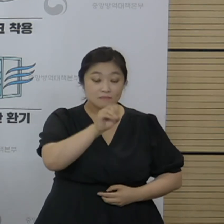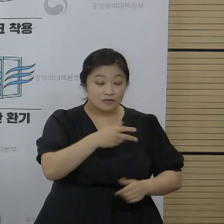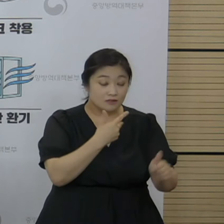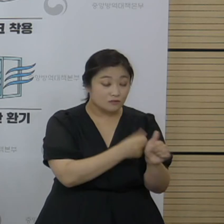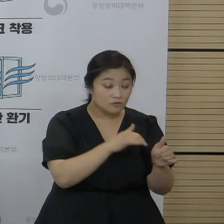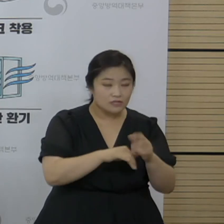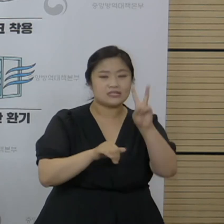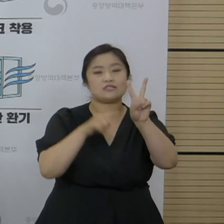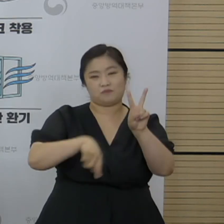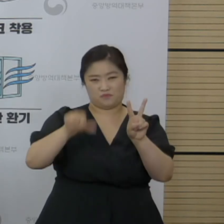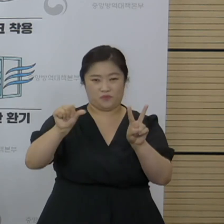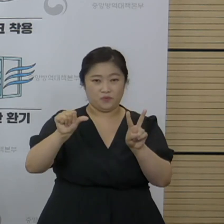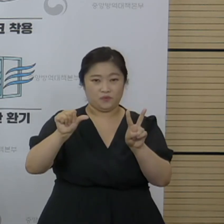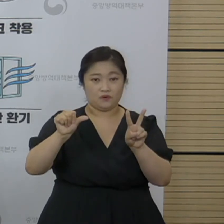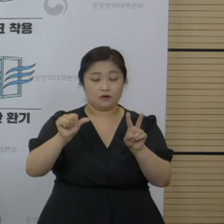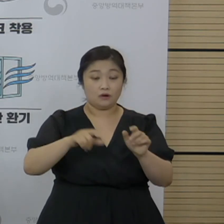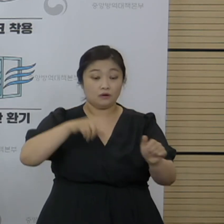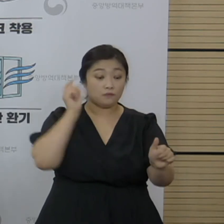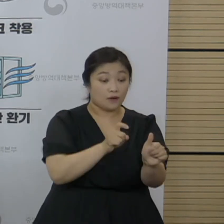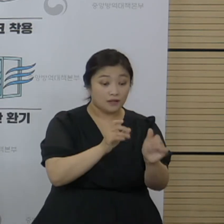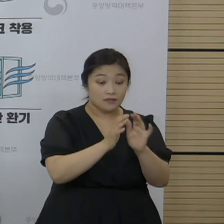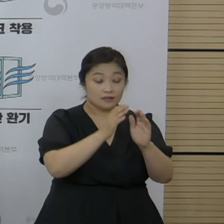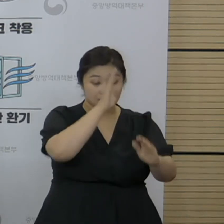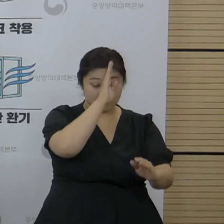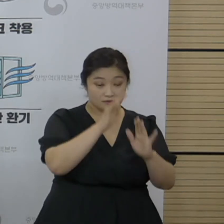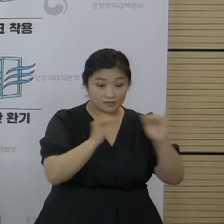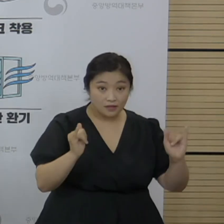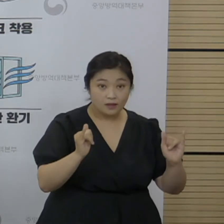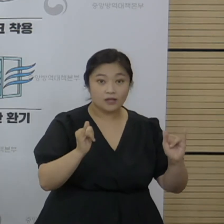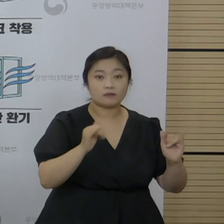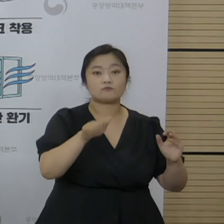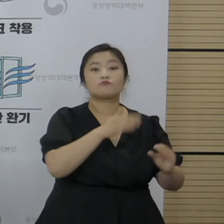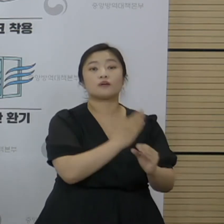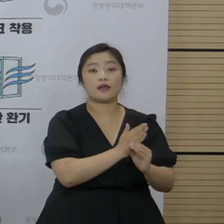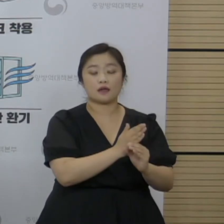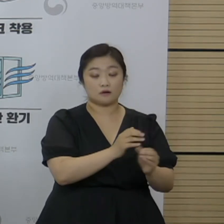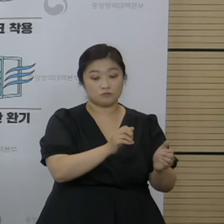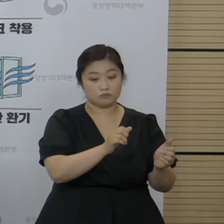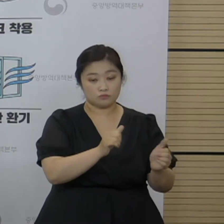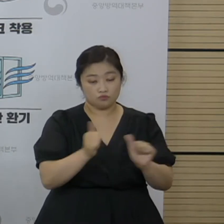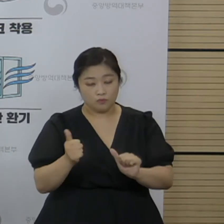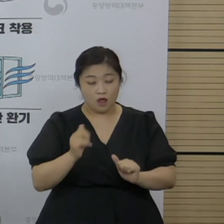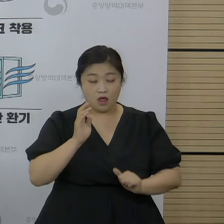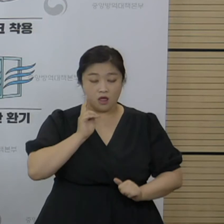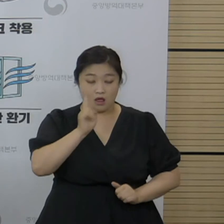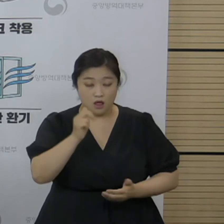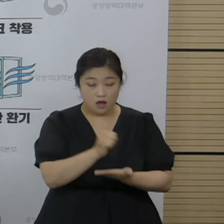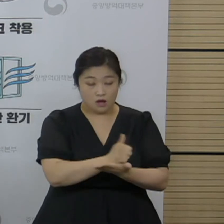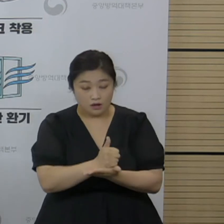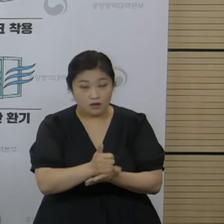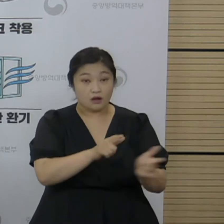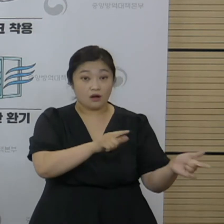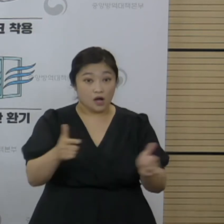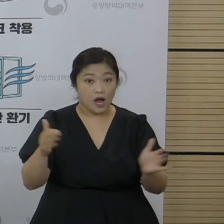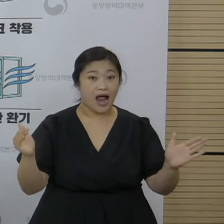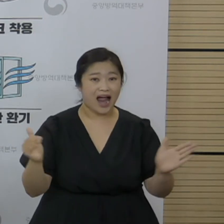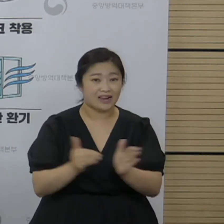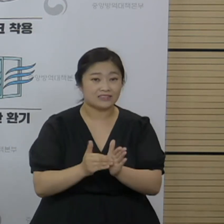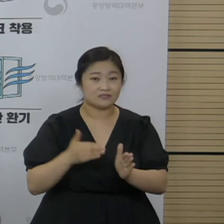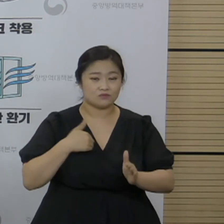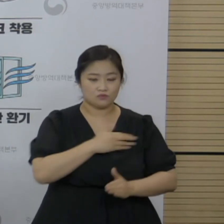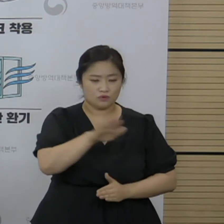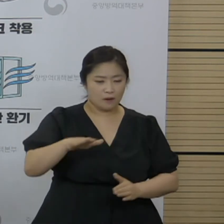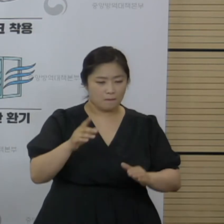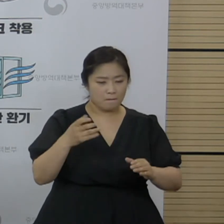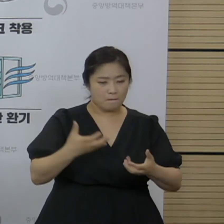2.5입니다. 확진자들 중에서 사망, 치명 이러한 부분들까지는 저희들이 따로